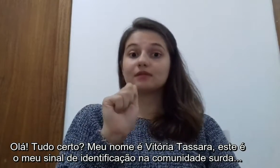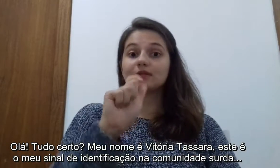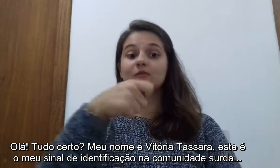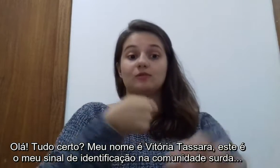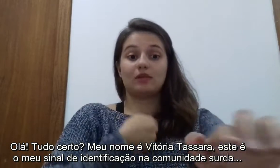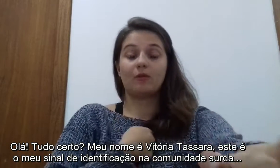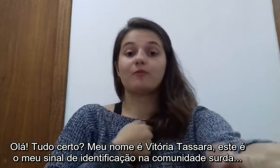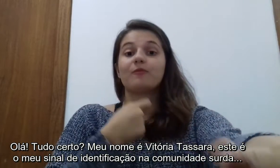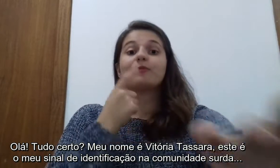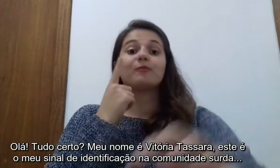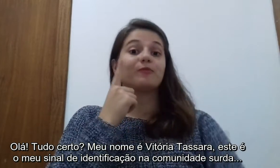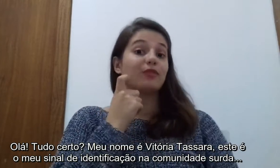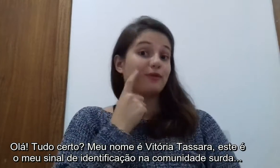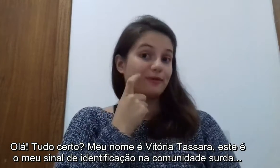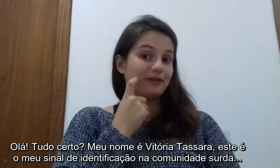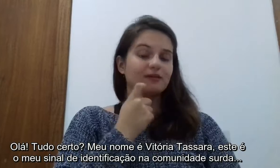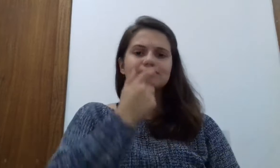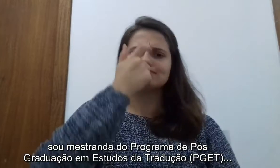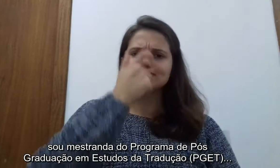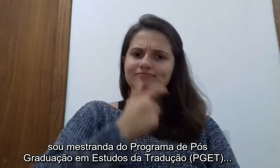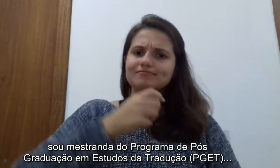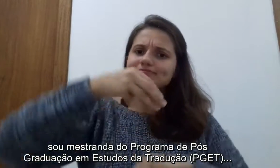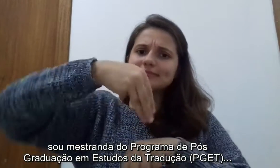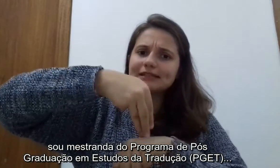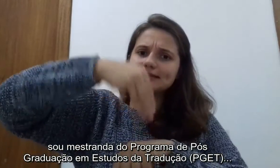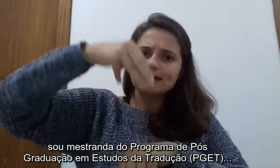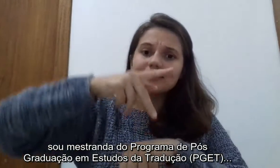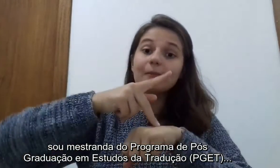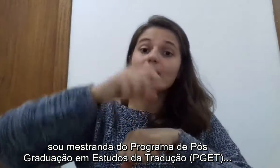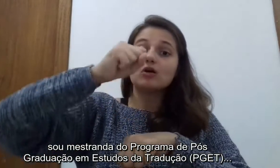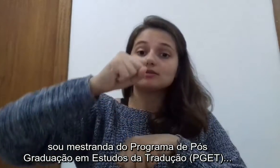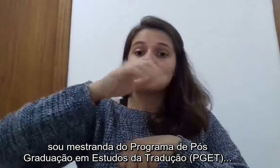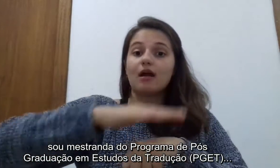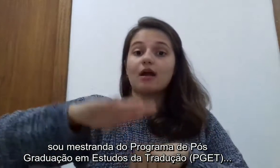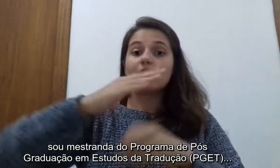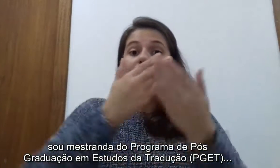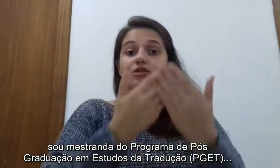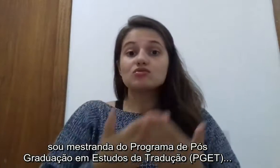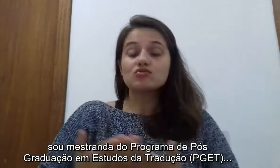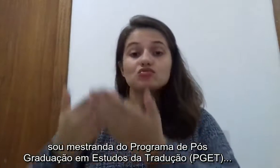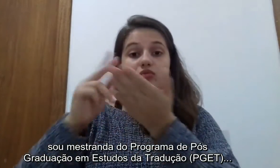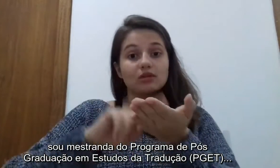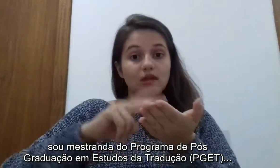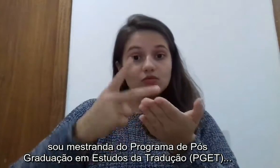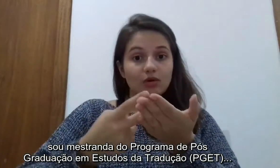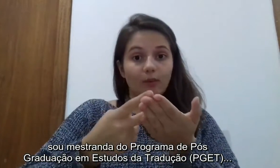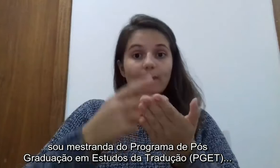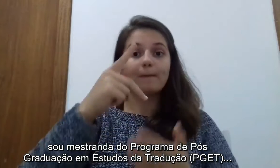identificação na comunidade surda. Eu sou mestranda do Programa de Pós-Graduação em Estúdio da Tradução, APGET,